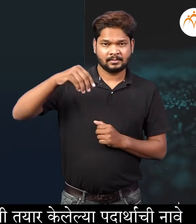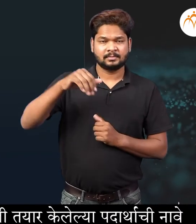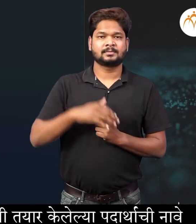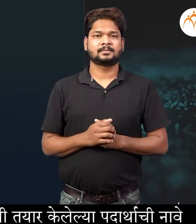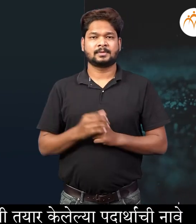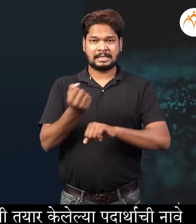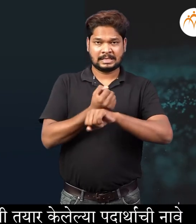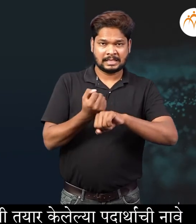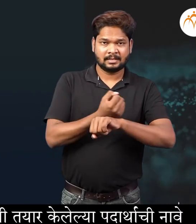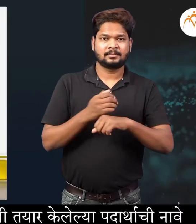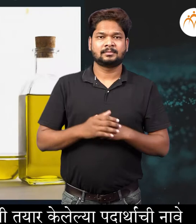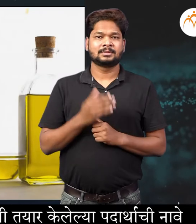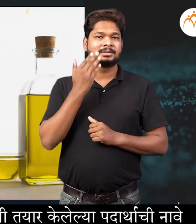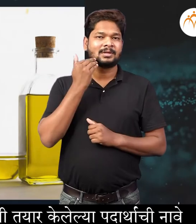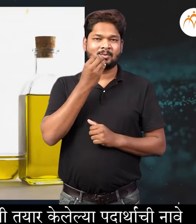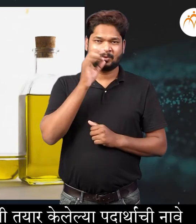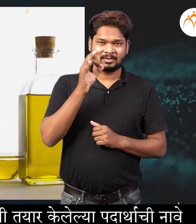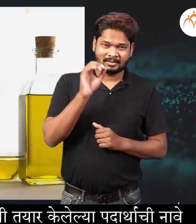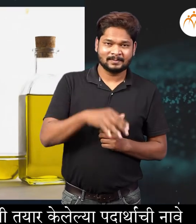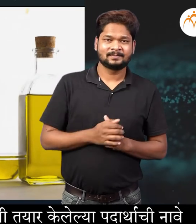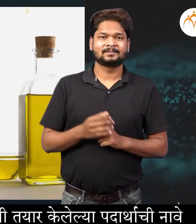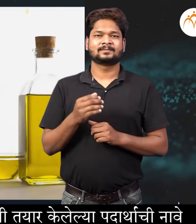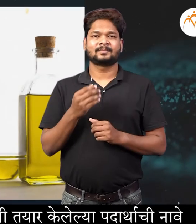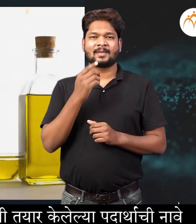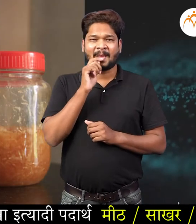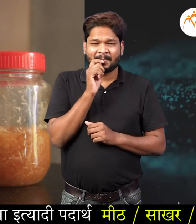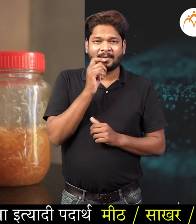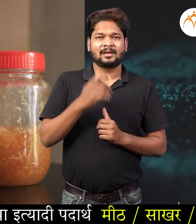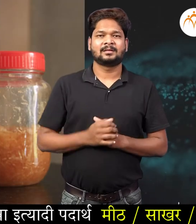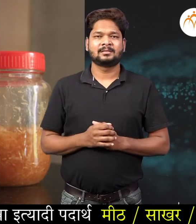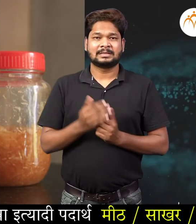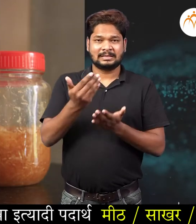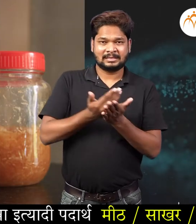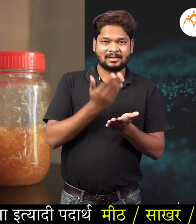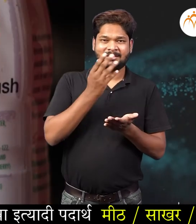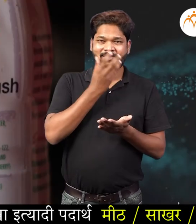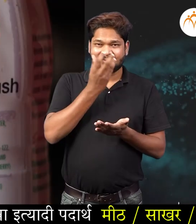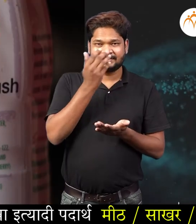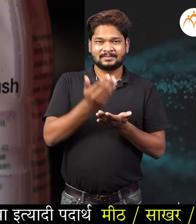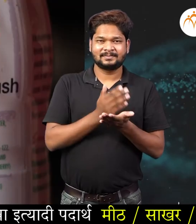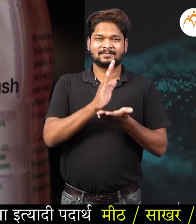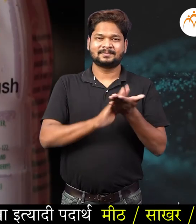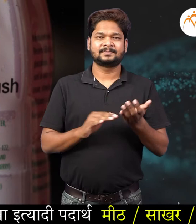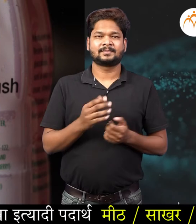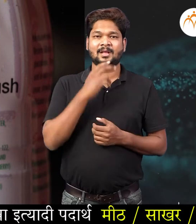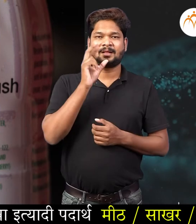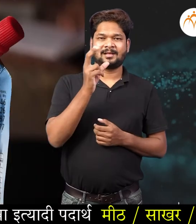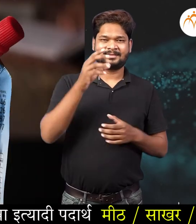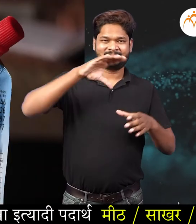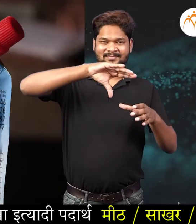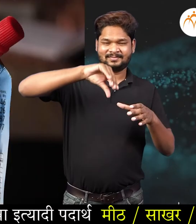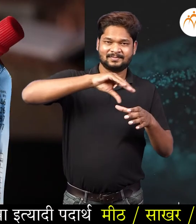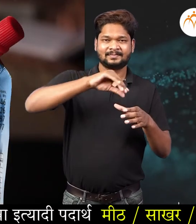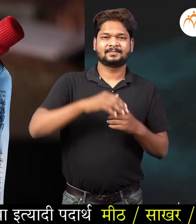नावसांगुशकाल का जात मीट, साखर, तेल घतलेले लोणची, जैम्स, जेलीज, केचप,